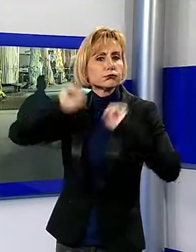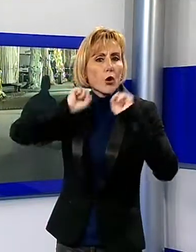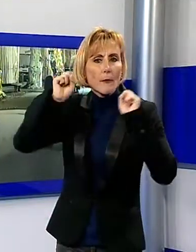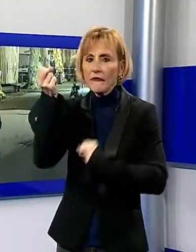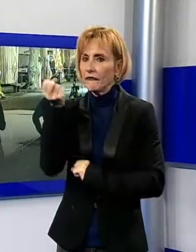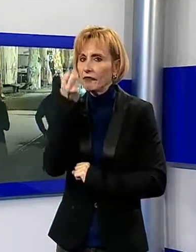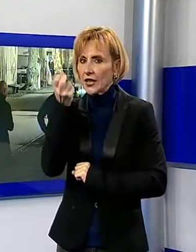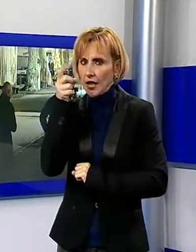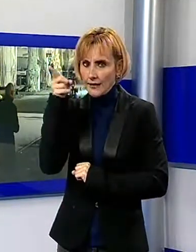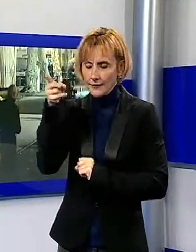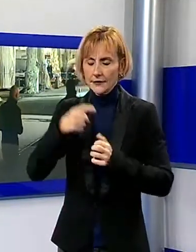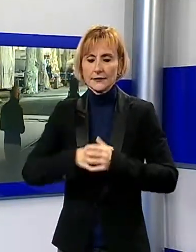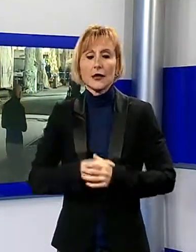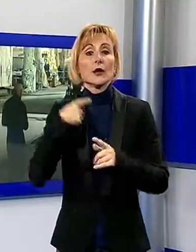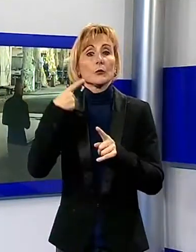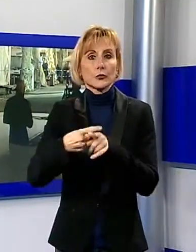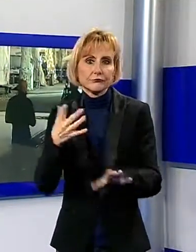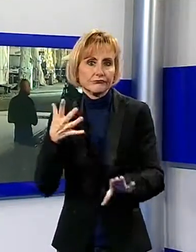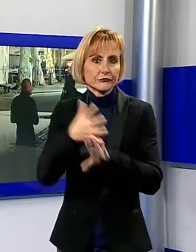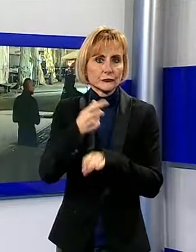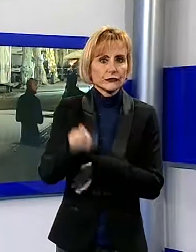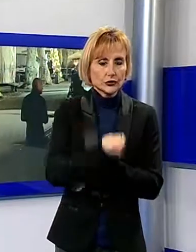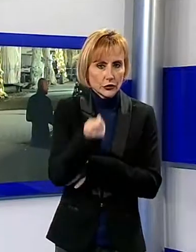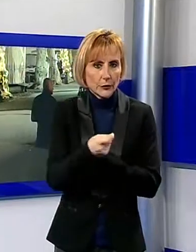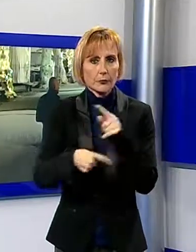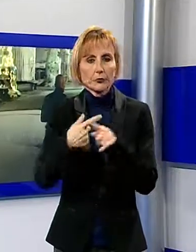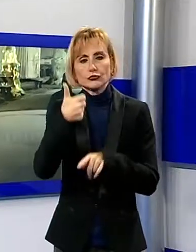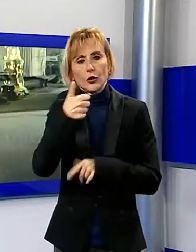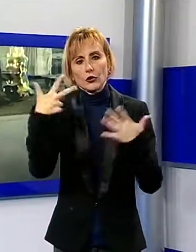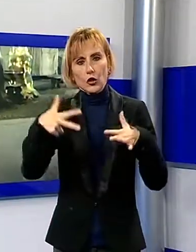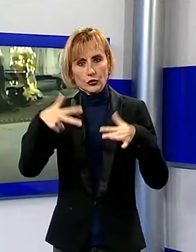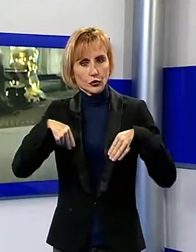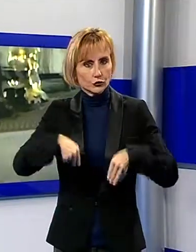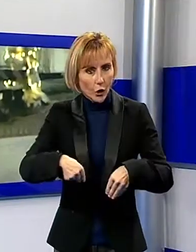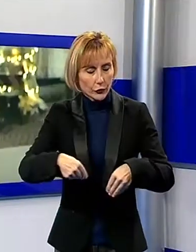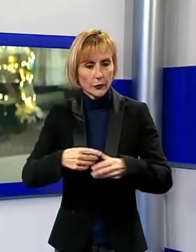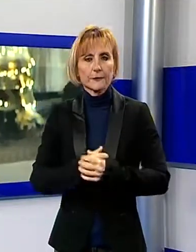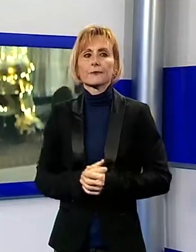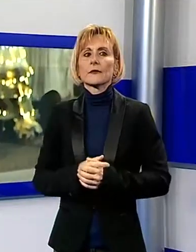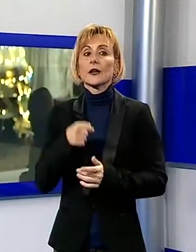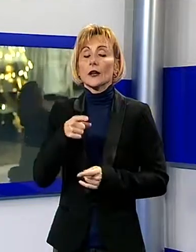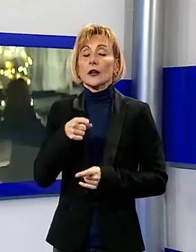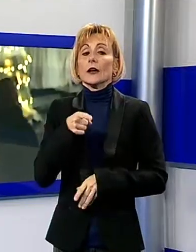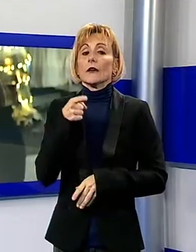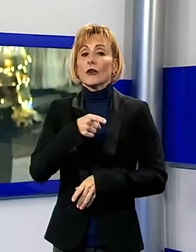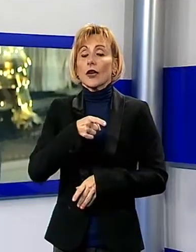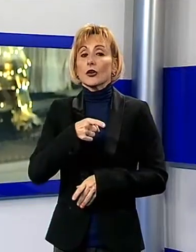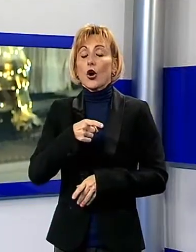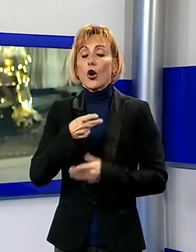Sul posto anche vigili del fuoco è 118. Lo zaino è stato quindi fatto brillare poco prima delle 22 da un robot che con